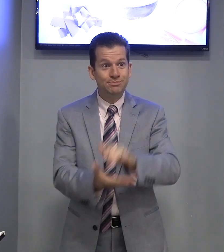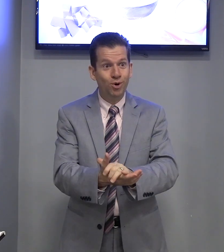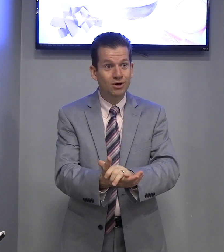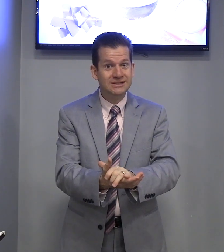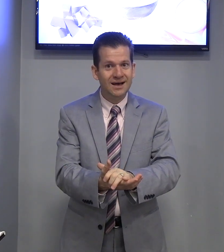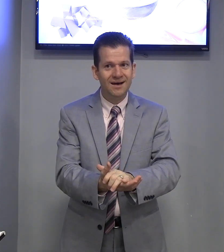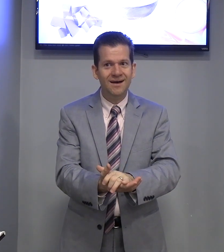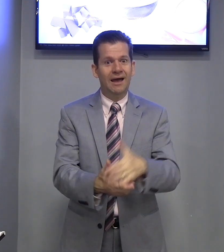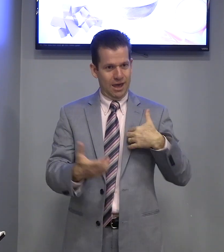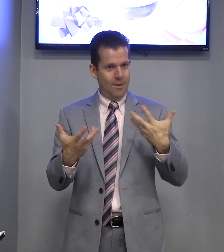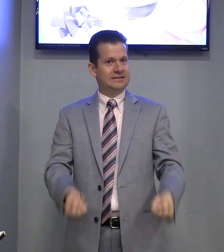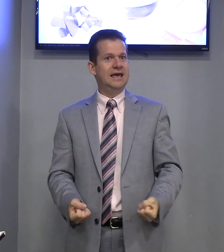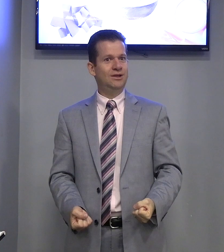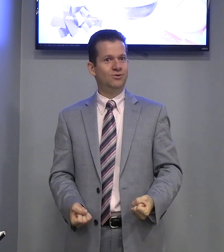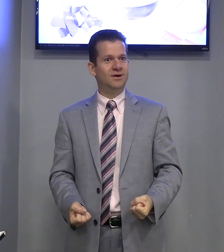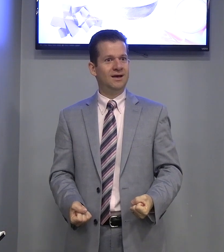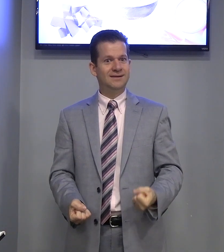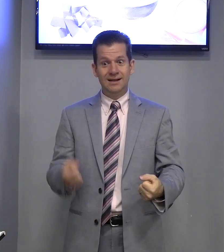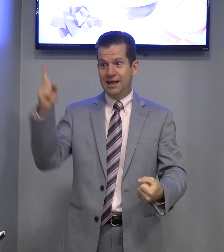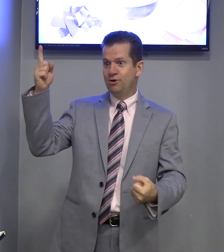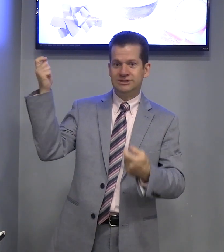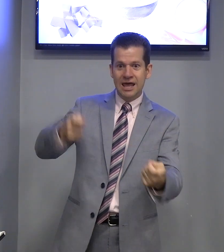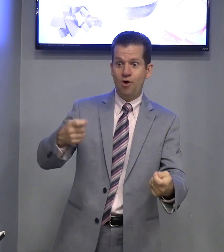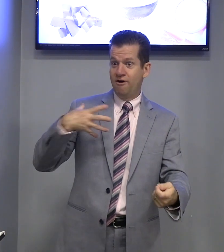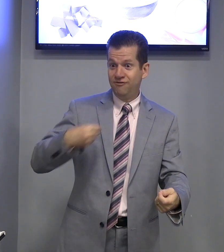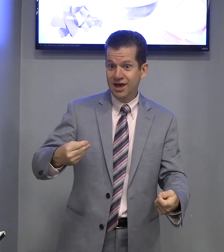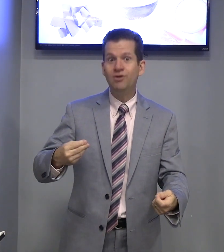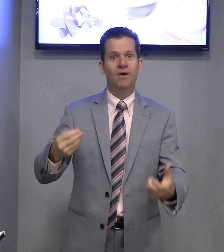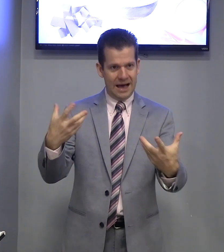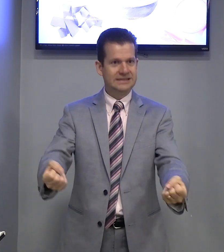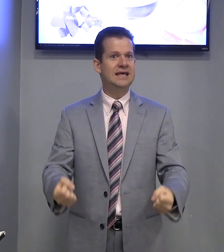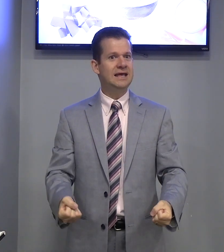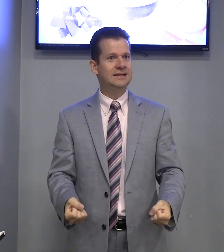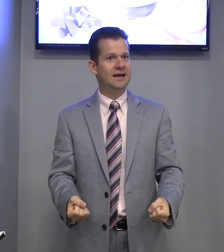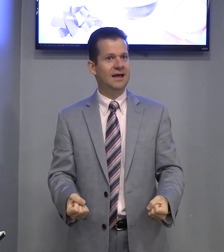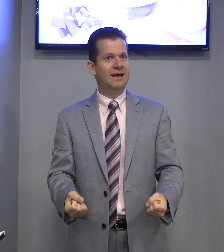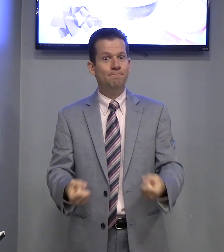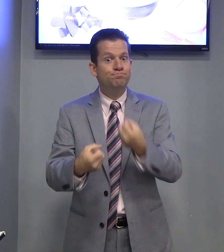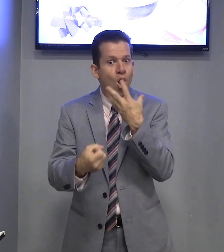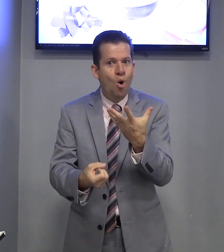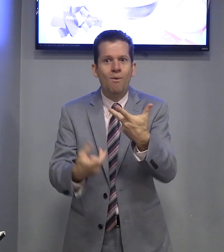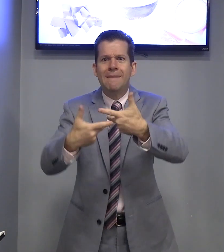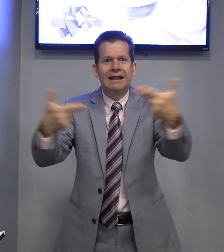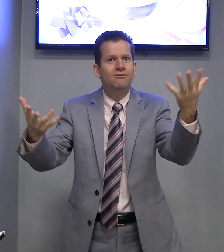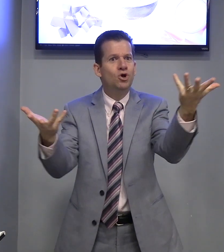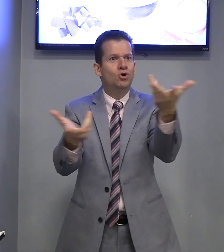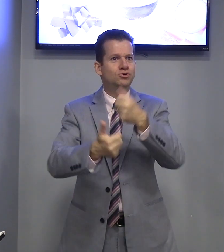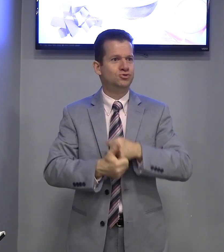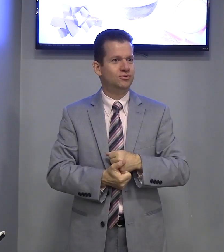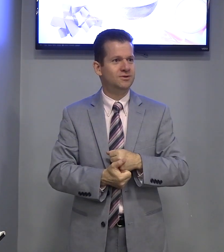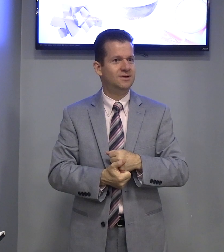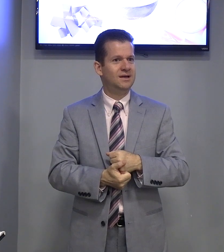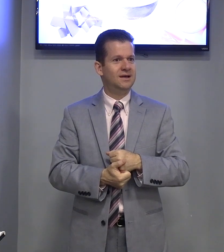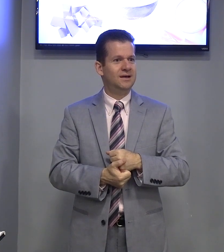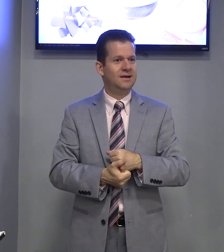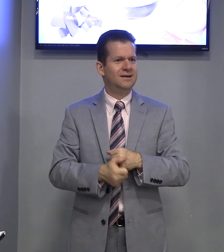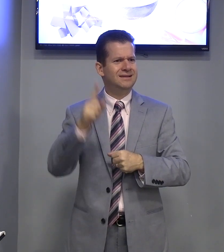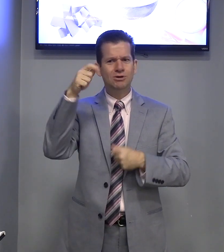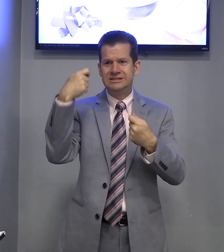esposa? Eu aceito. Deus deu filho? Aceito. Bom. Maravilhoso. Deus